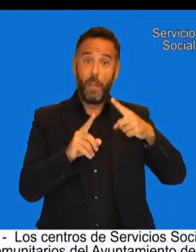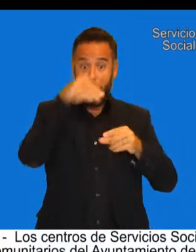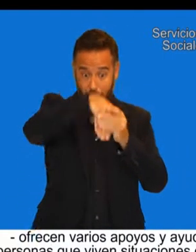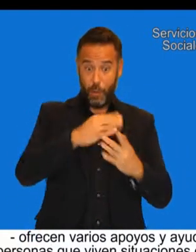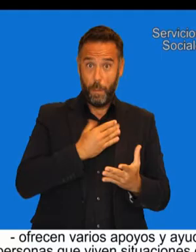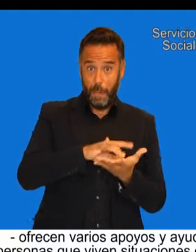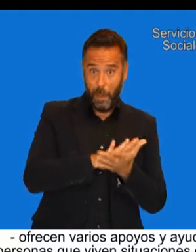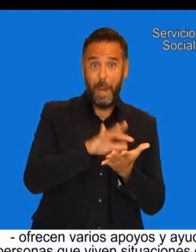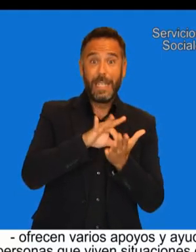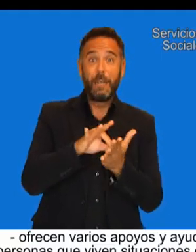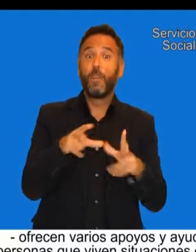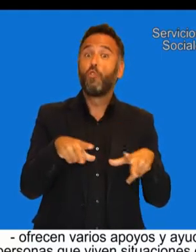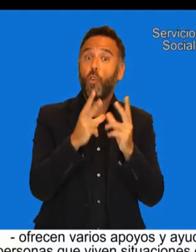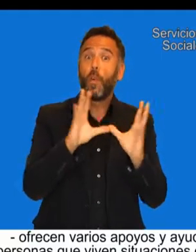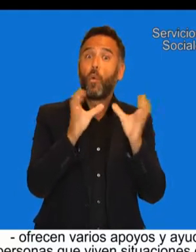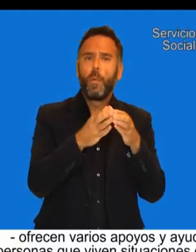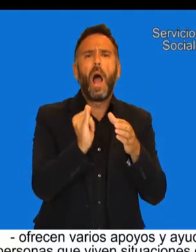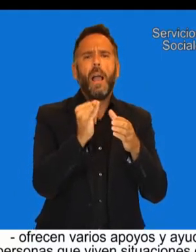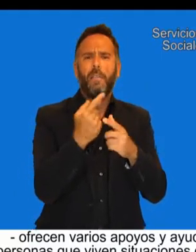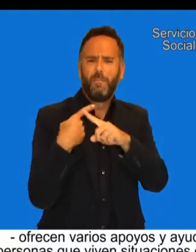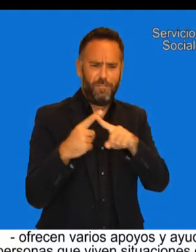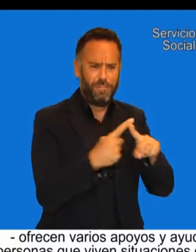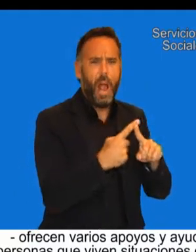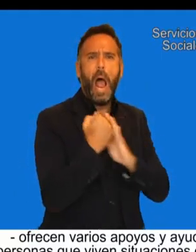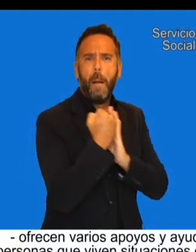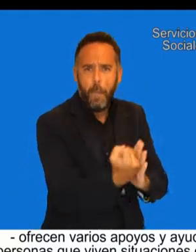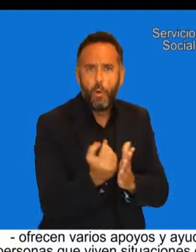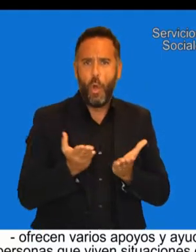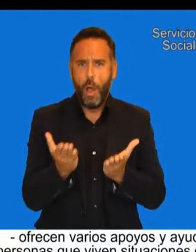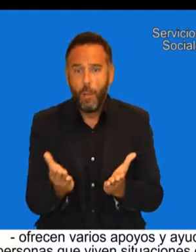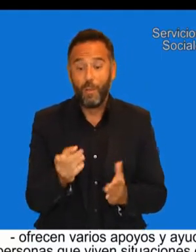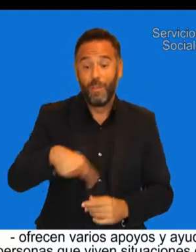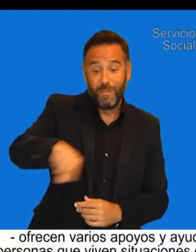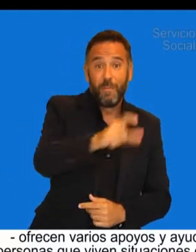Málaga... ...ofrecen varios apoyos y ayudas... ...a personas que viven situaciones difíciles.